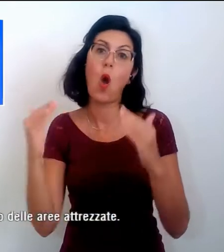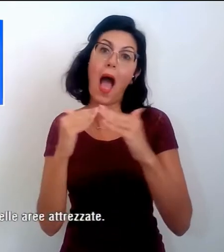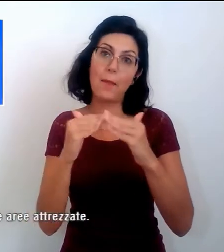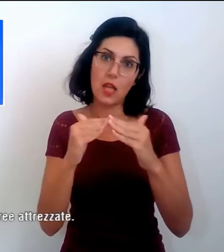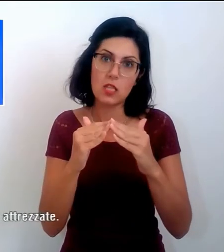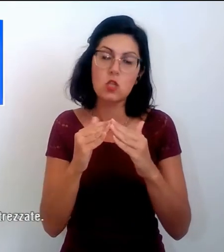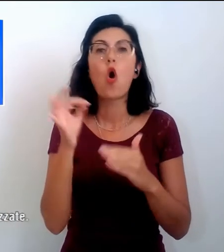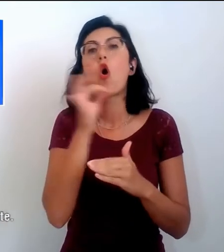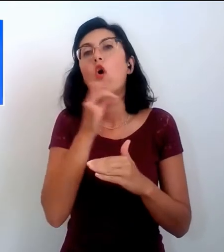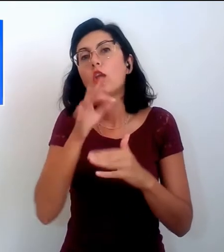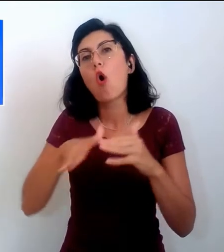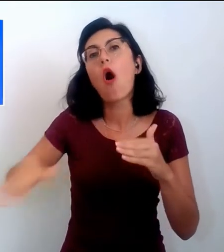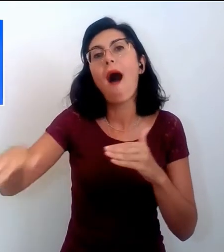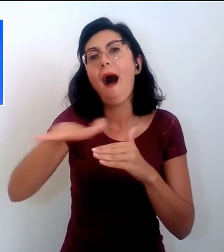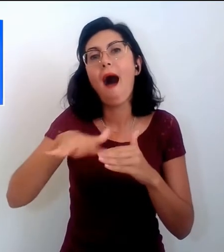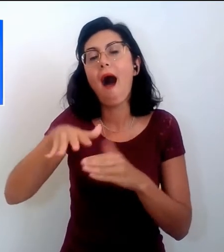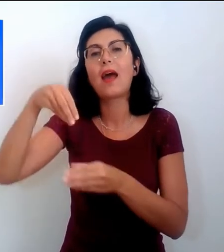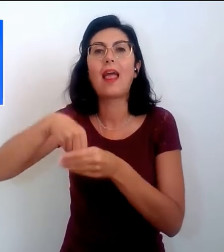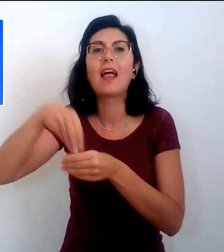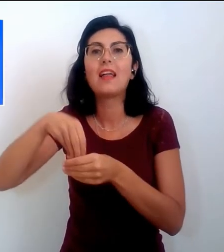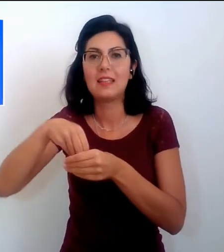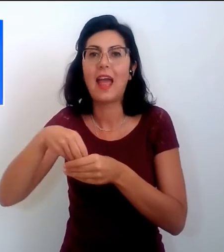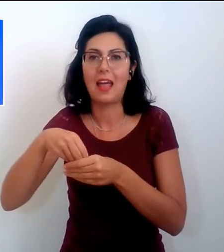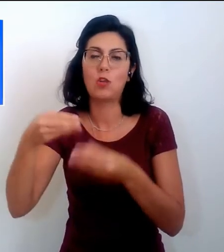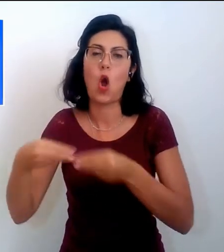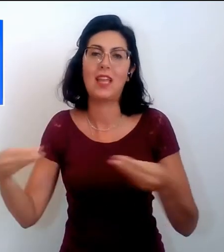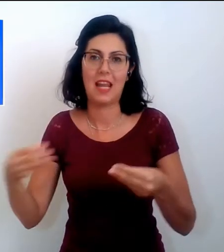pertinenze o all'interno delle aree attrezzate.